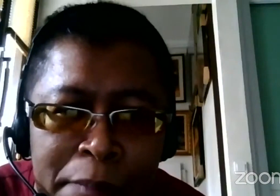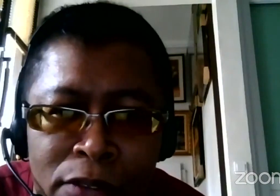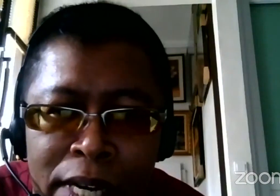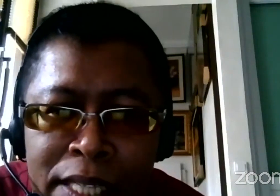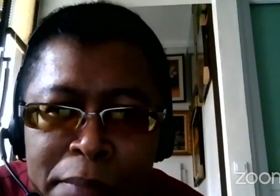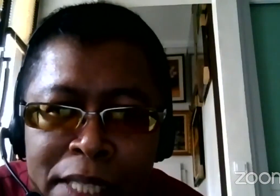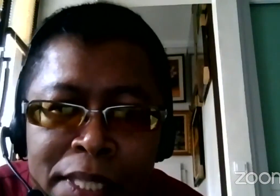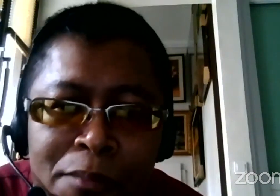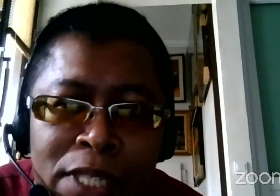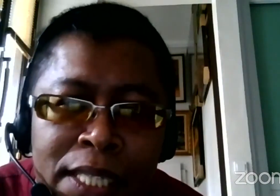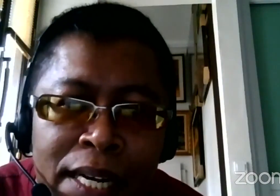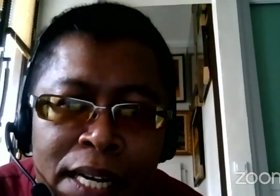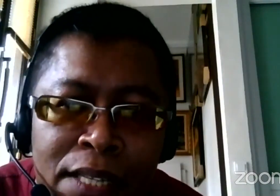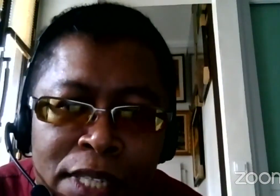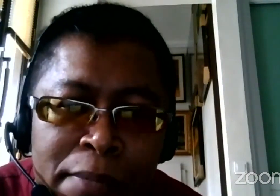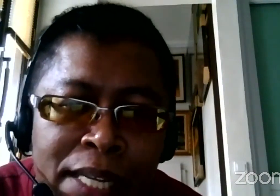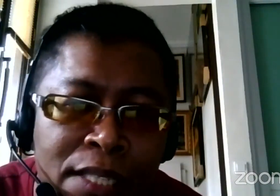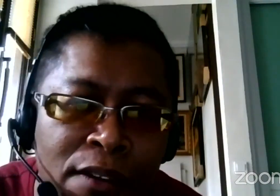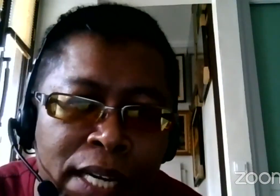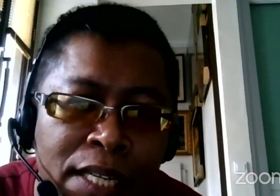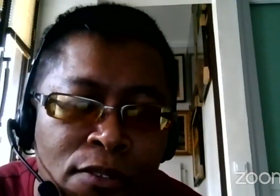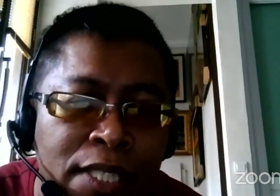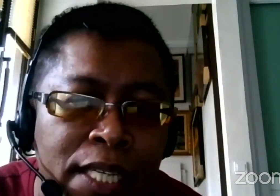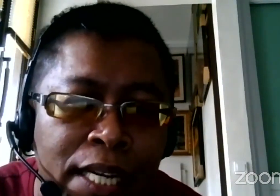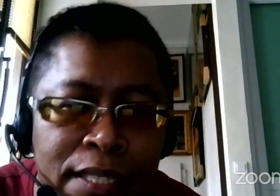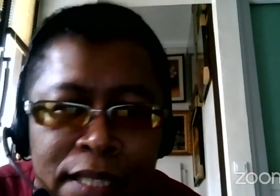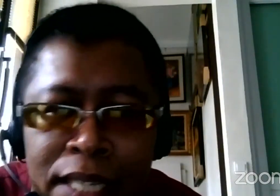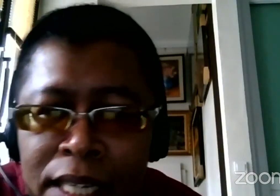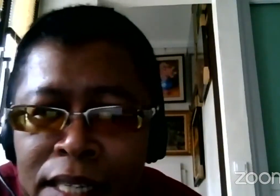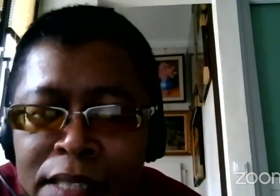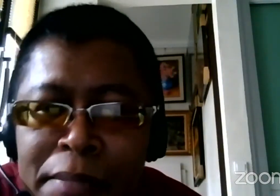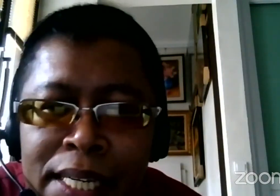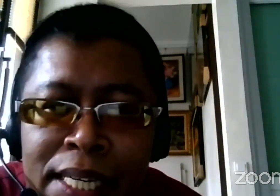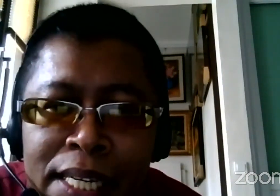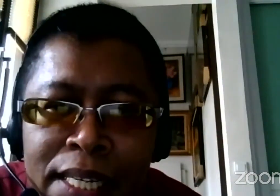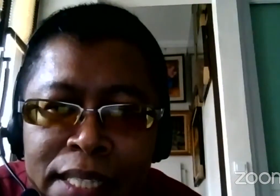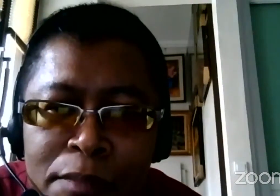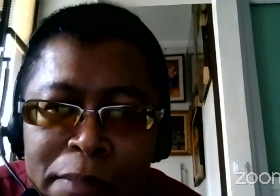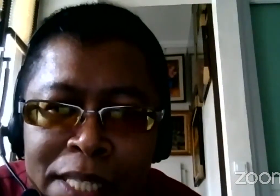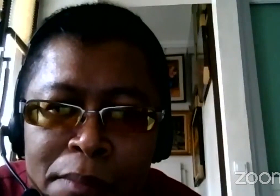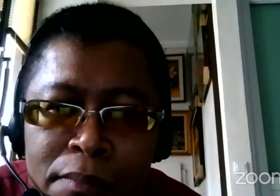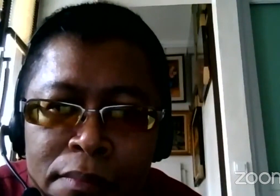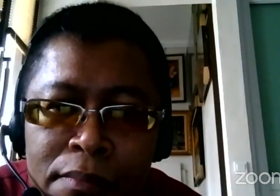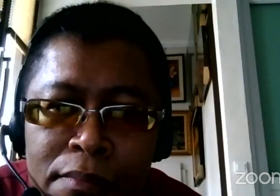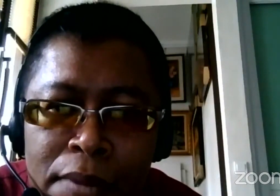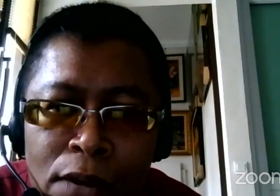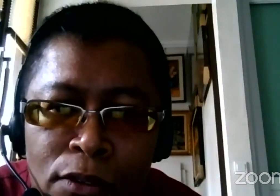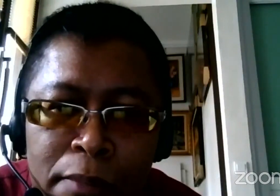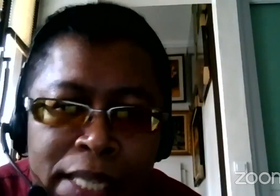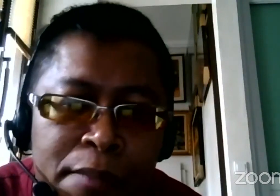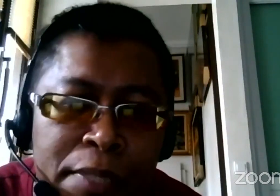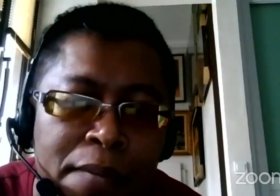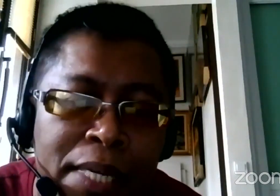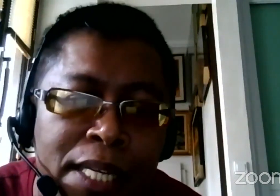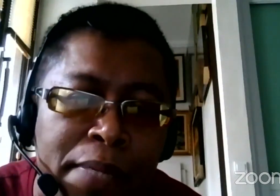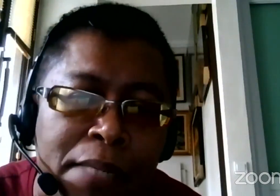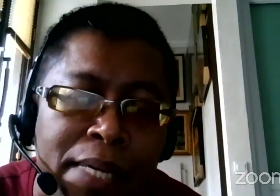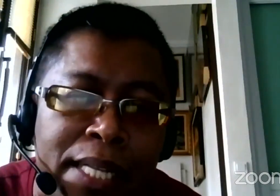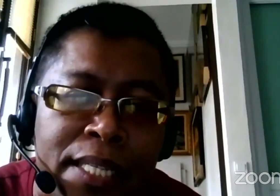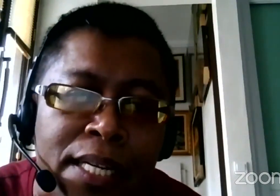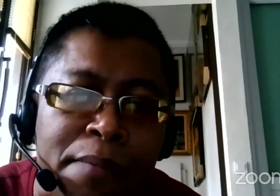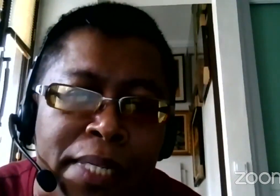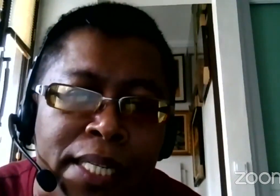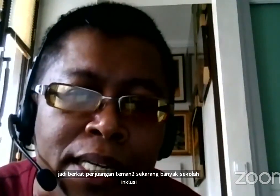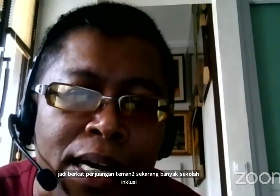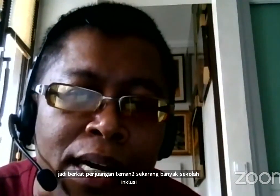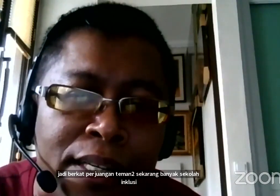jadi berkat perjuangan teman-teman semua sekarang Sudah banyak sekolah inklusi ya Dimana kita semua bisa membaur belajar bersama Tanpa